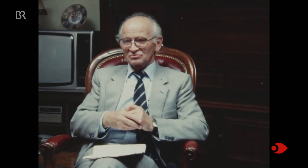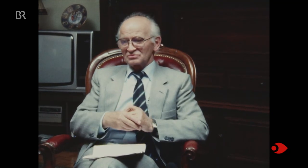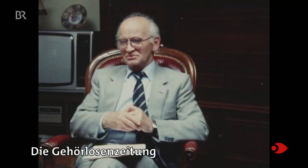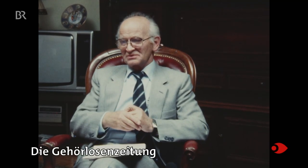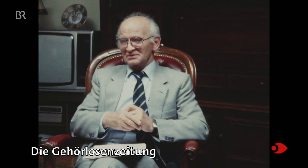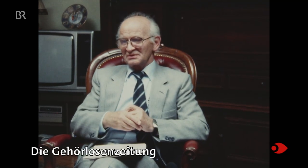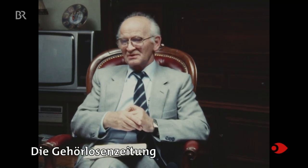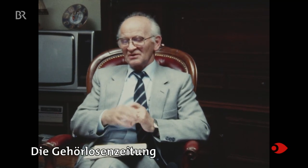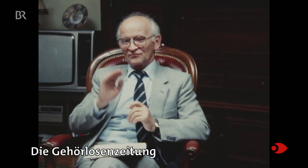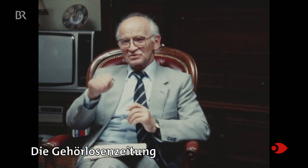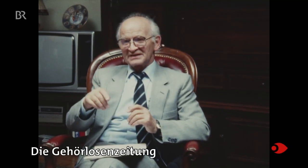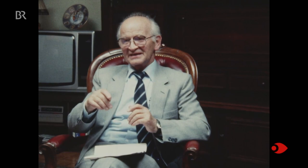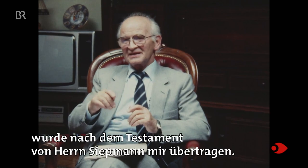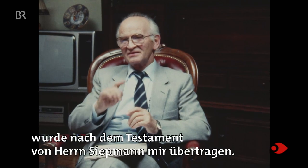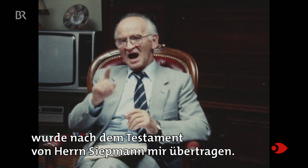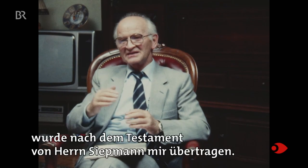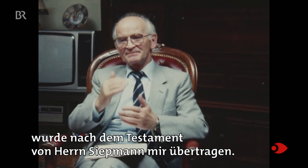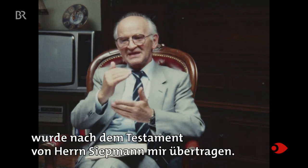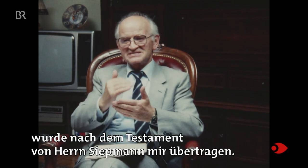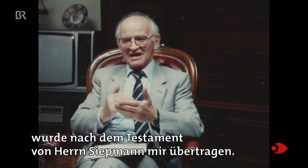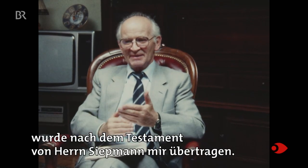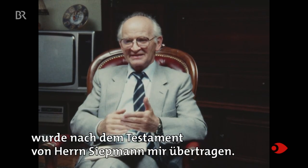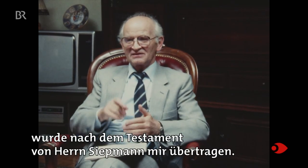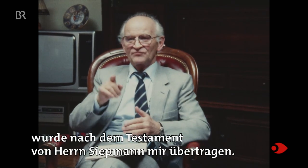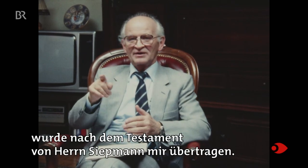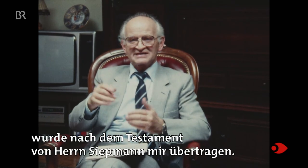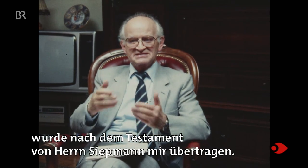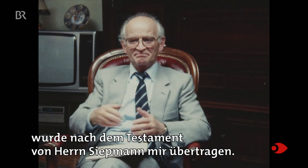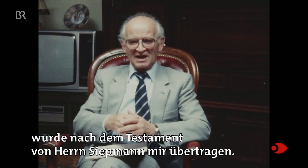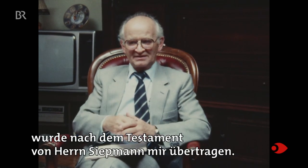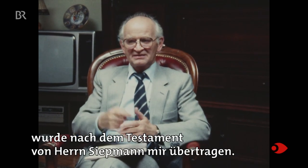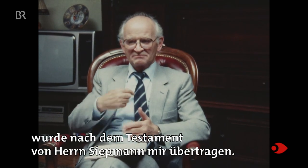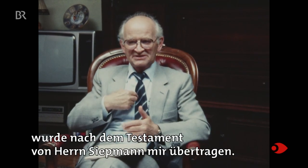Die Gehörlosenzeitung wurde nach dem Testament von Herrn Siebmann mir übertragen.